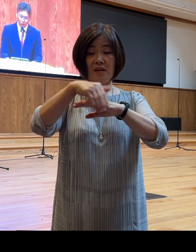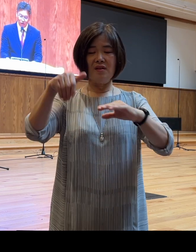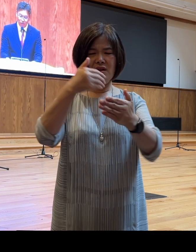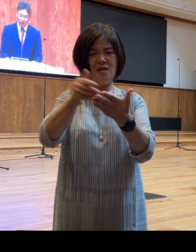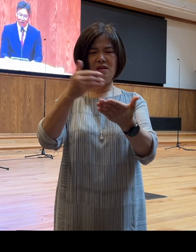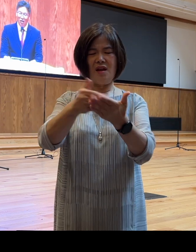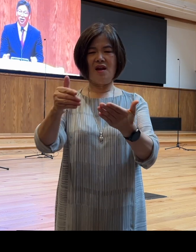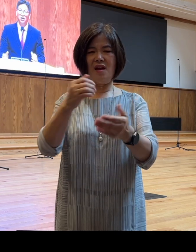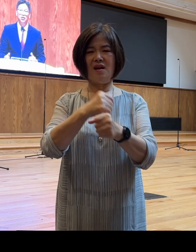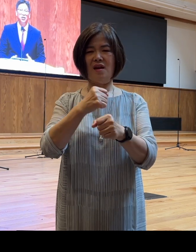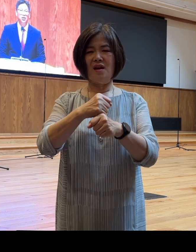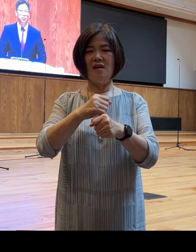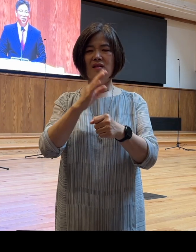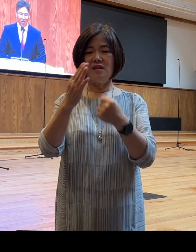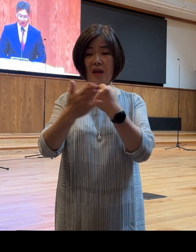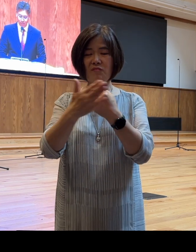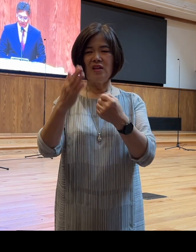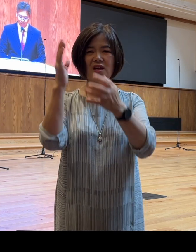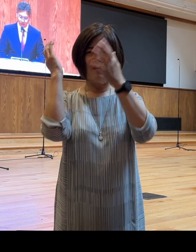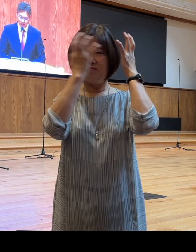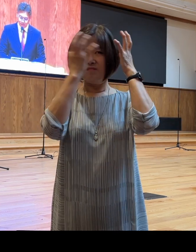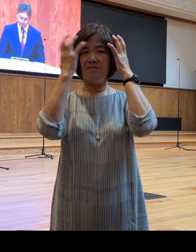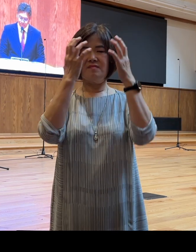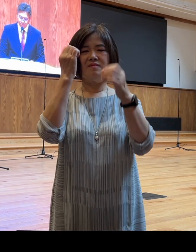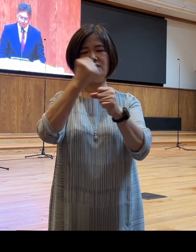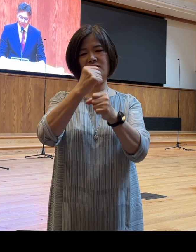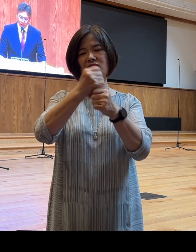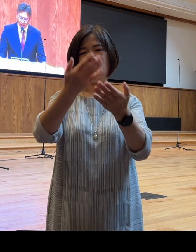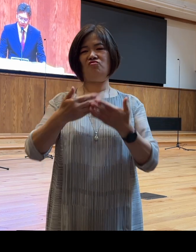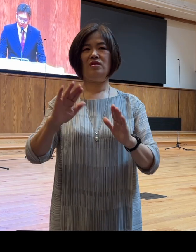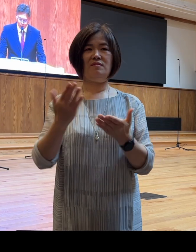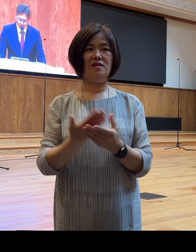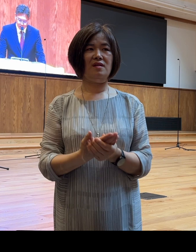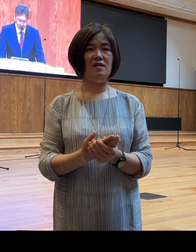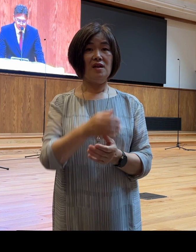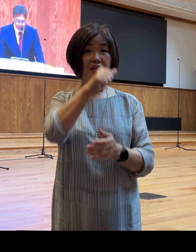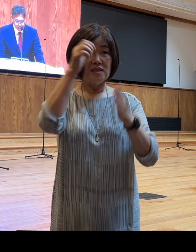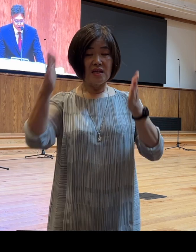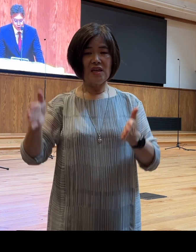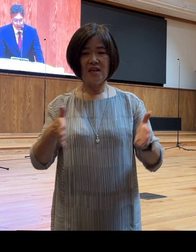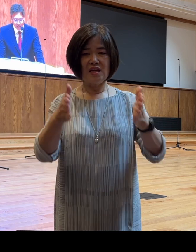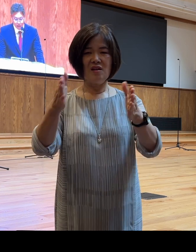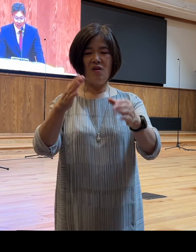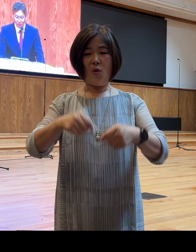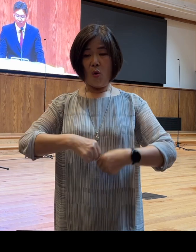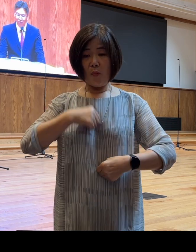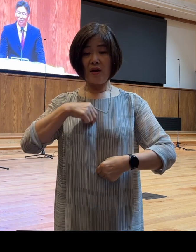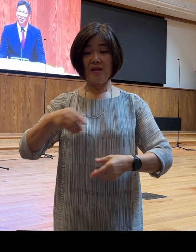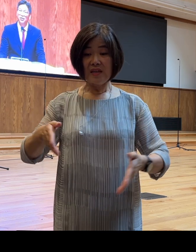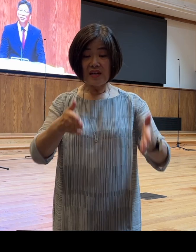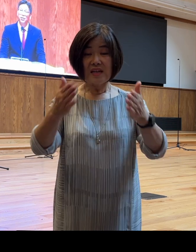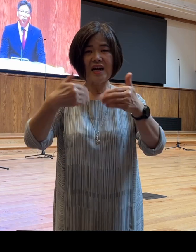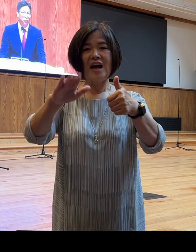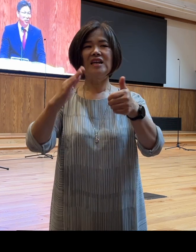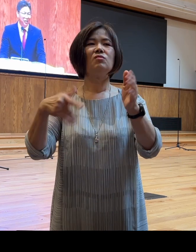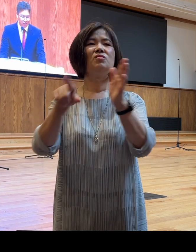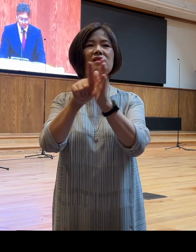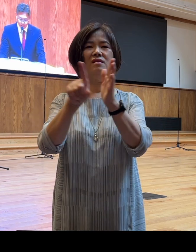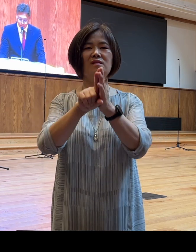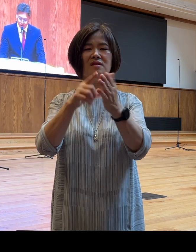길을 잃어버리게 만듭니다 우리가 인생의 길을 잃지 않고 올바른 길을 가기 위해서는 바로 나침반이 필요합니다